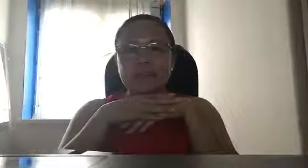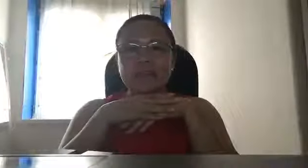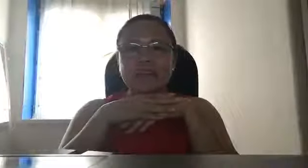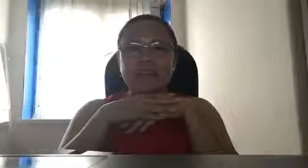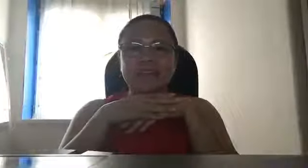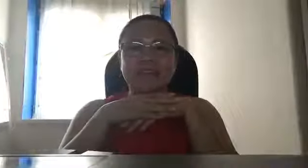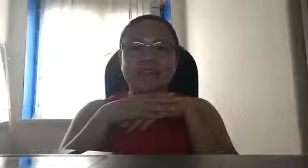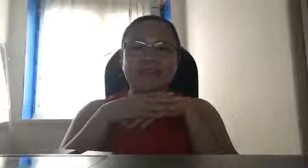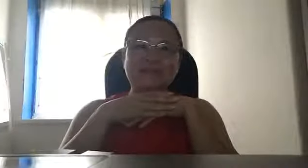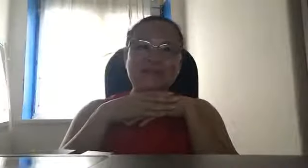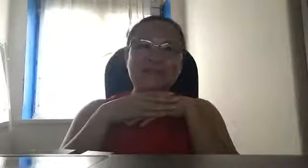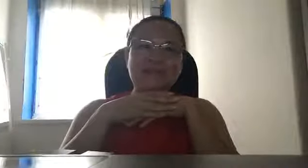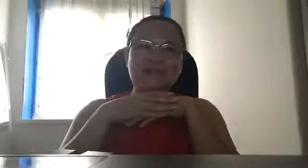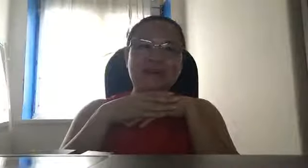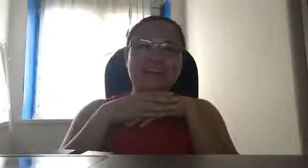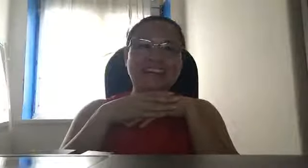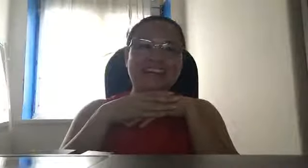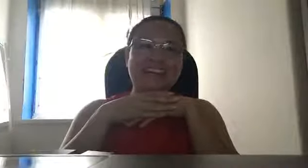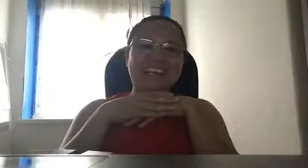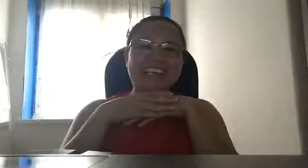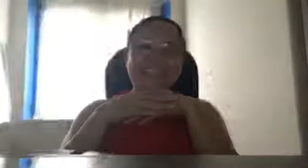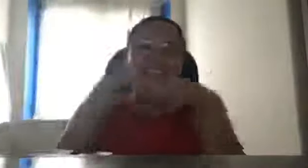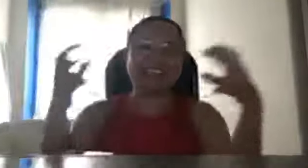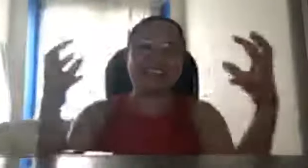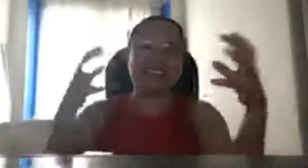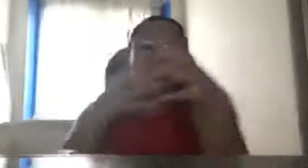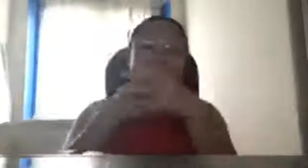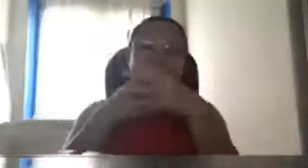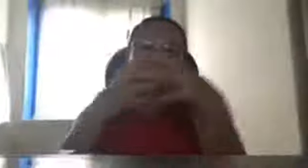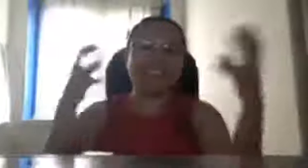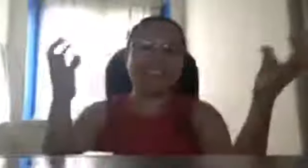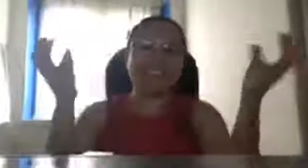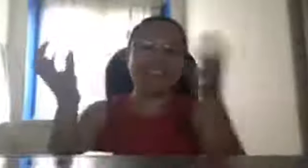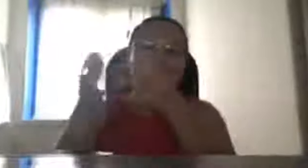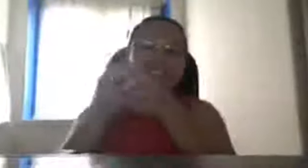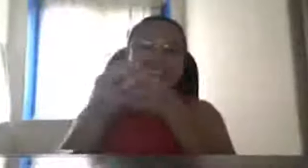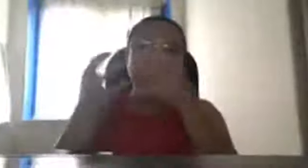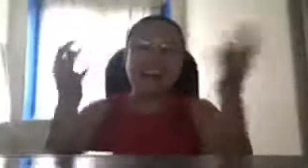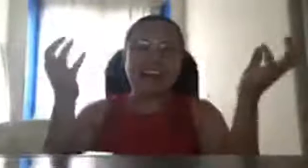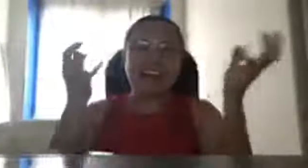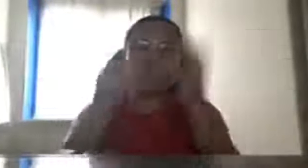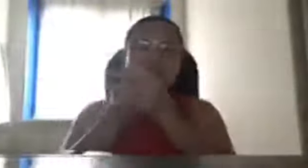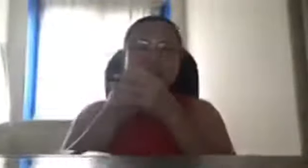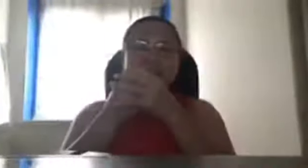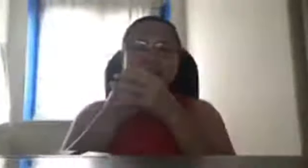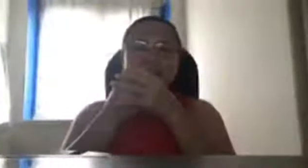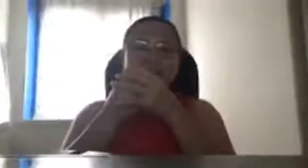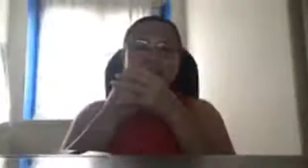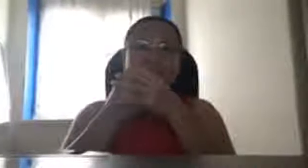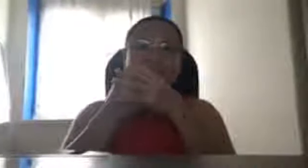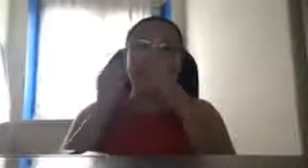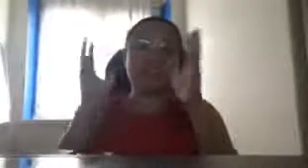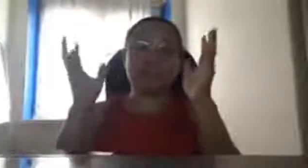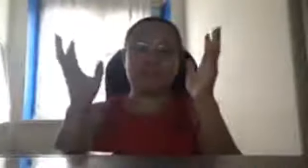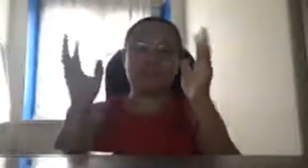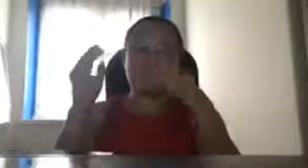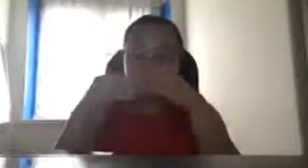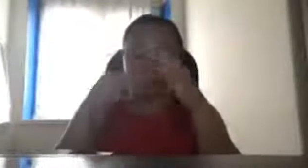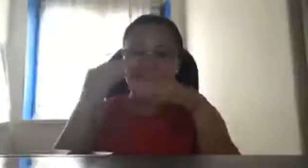kayang pabagsakin kahit anong klaseng argumento at least pag nagkaroon